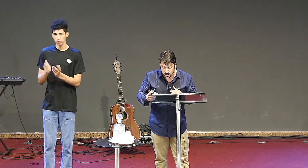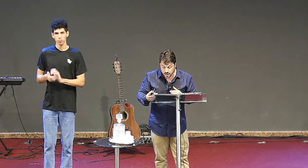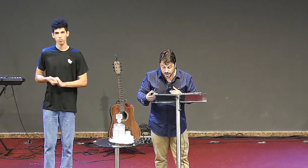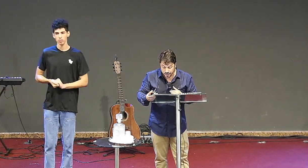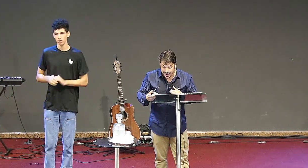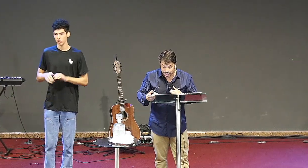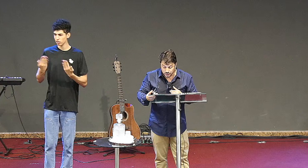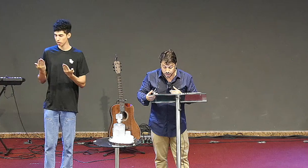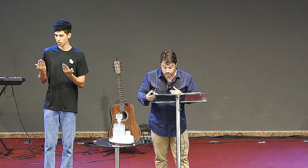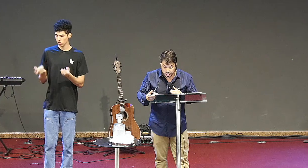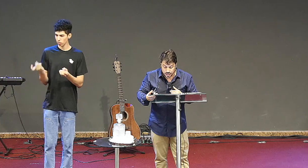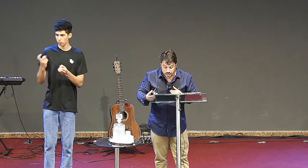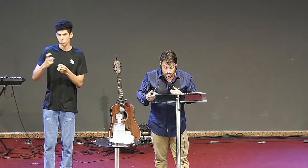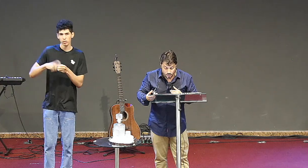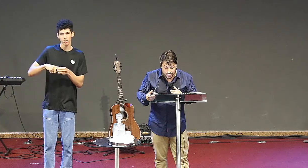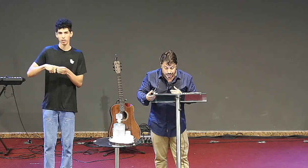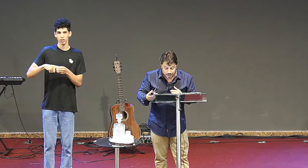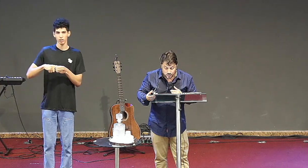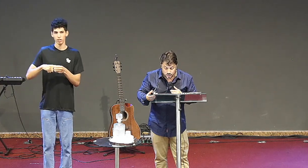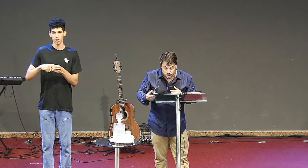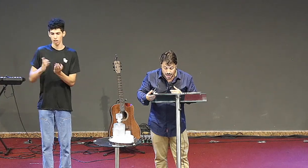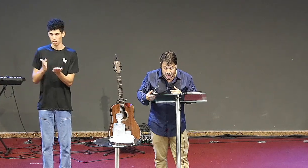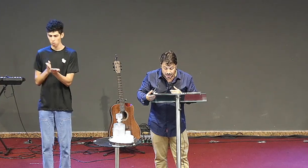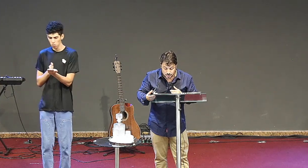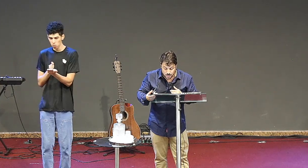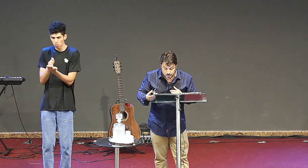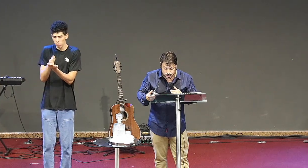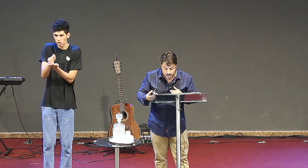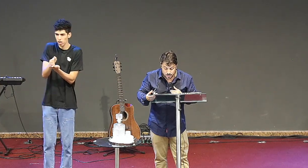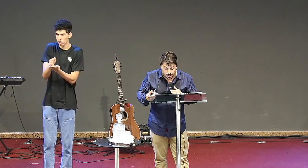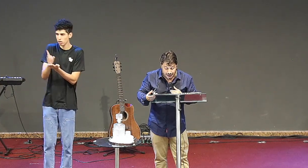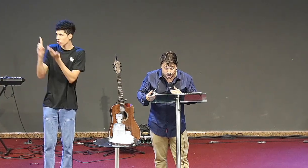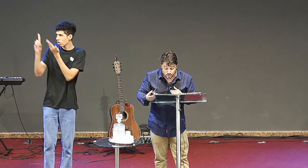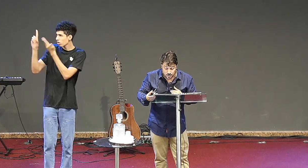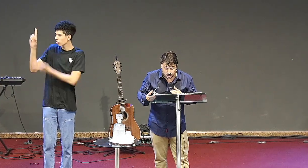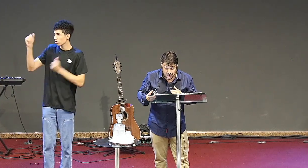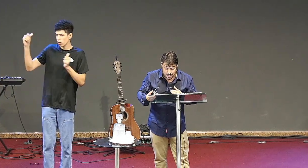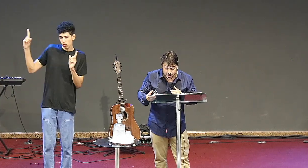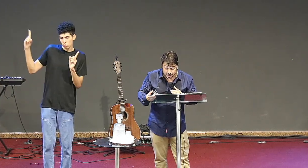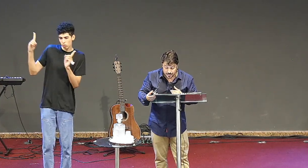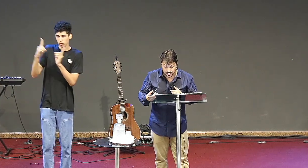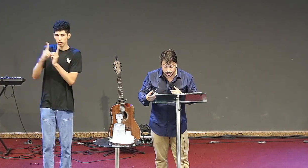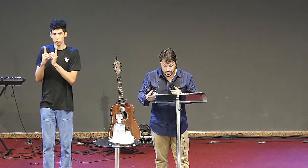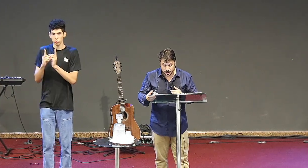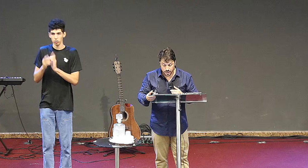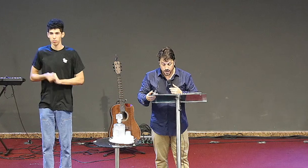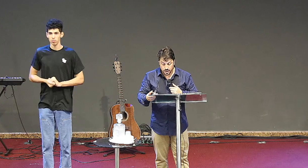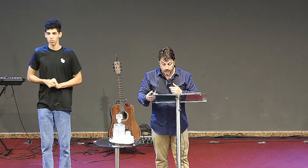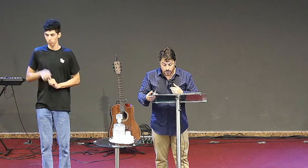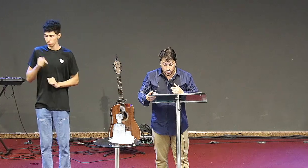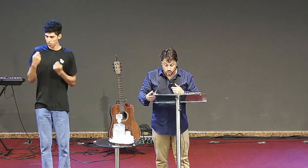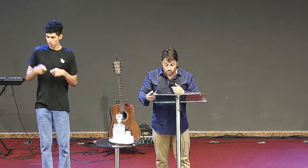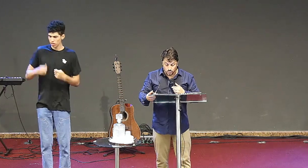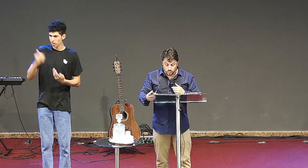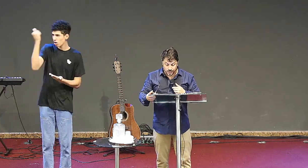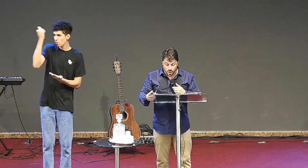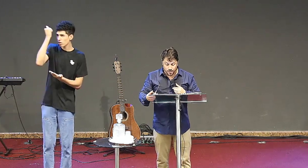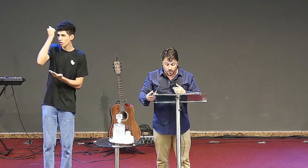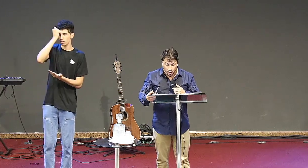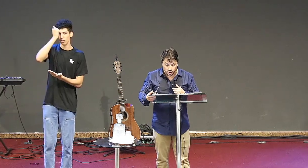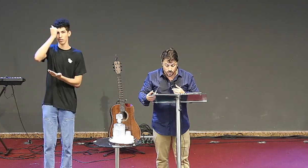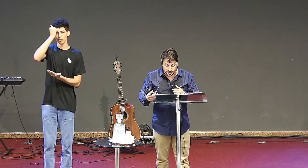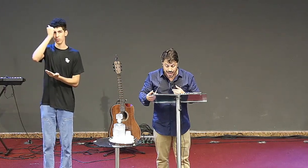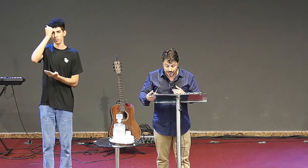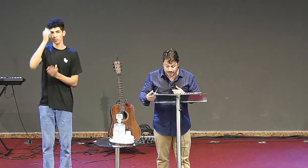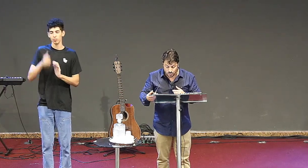E se não, venho a ti, e moverei do seu lugar o teu candeeiro, caso não se arrependas. Tens, contudo, a teu